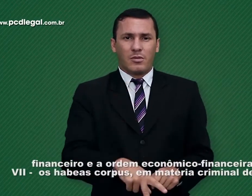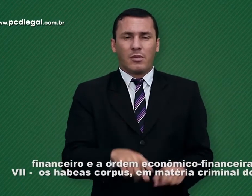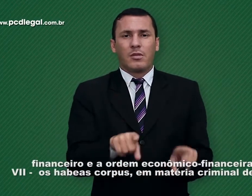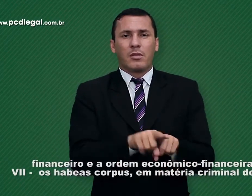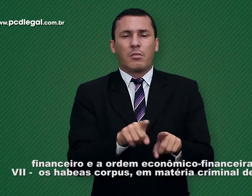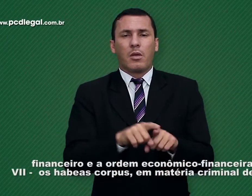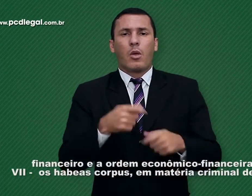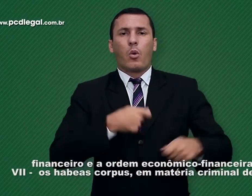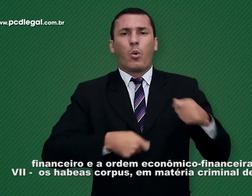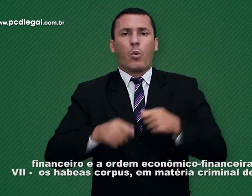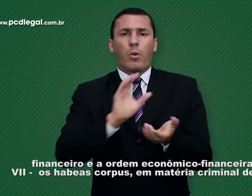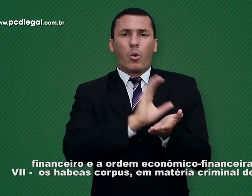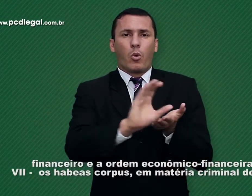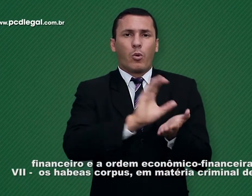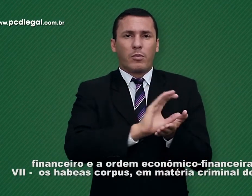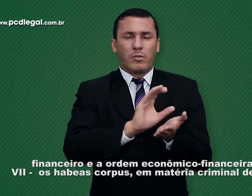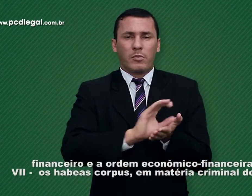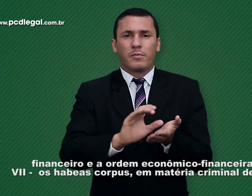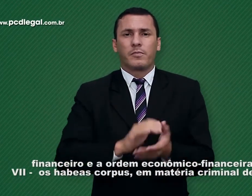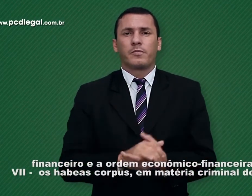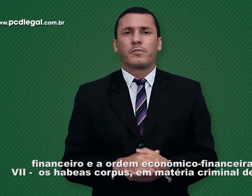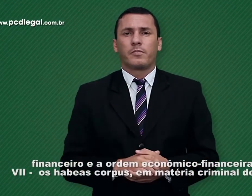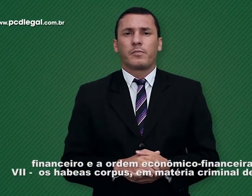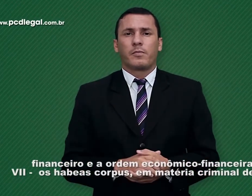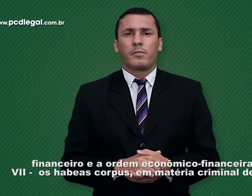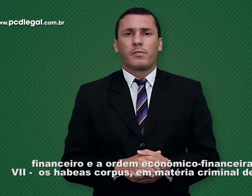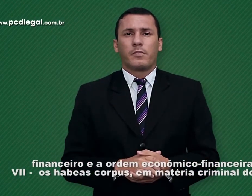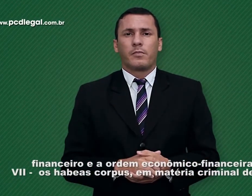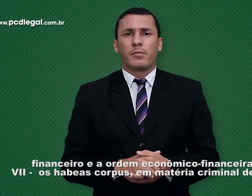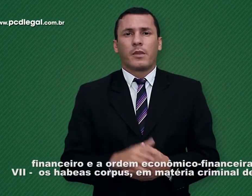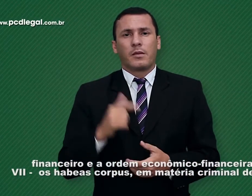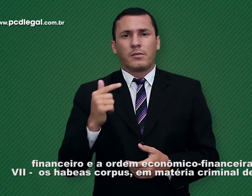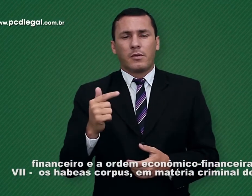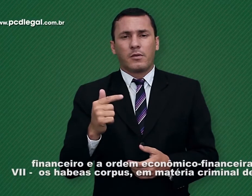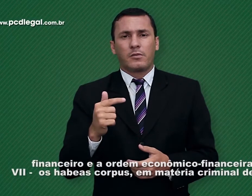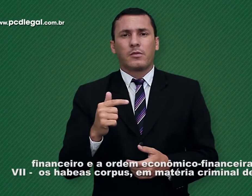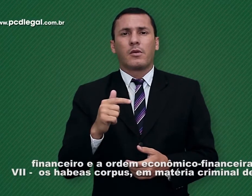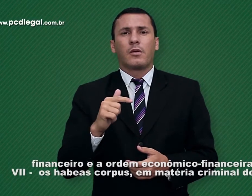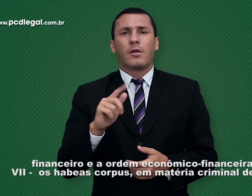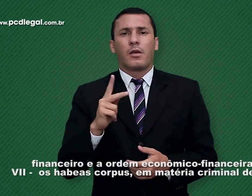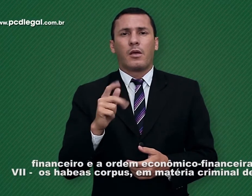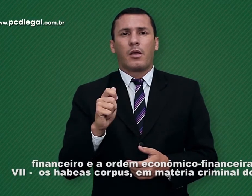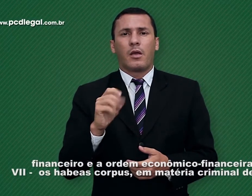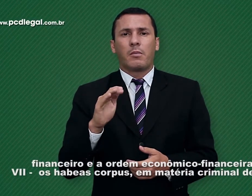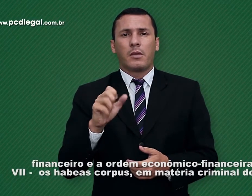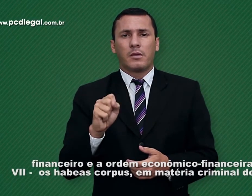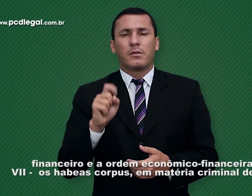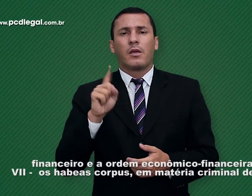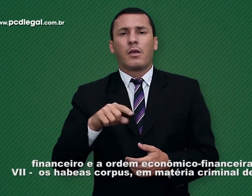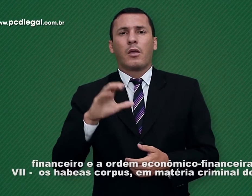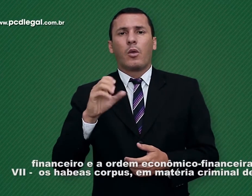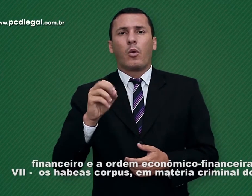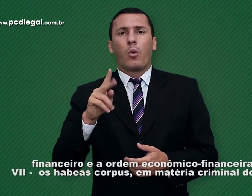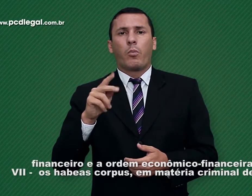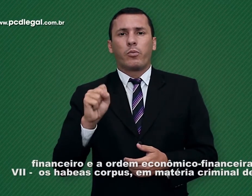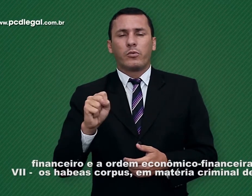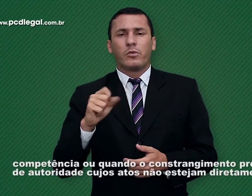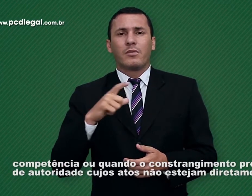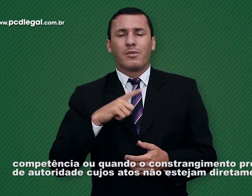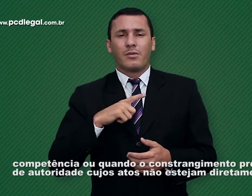financeiro e a ordem econômico-financeira. 7. Os habeas corpus em matéria criminal de